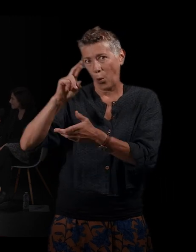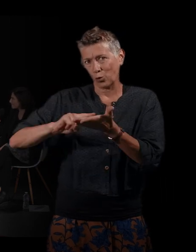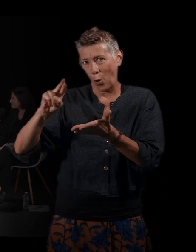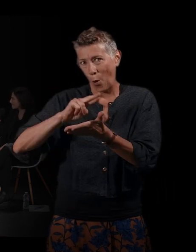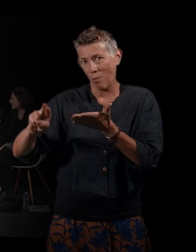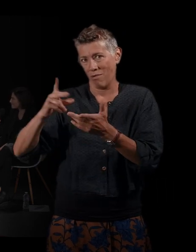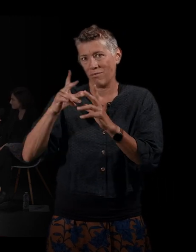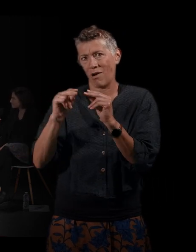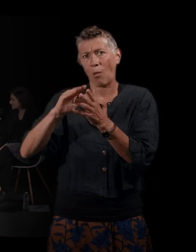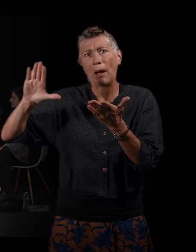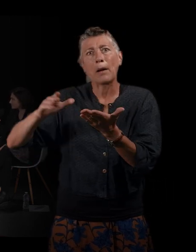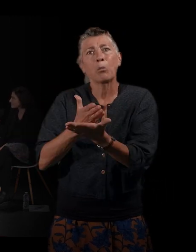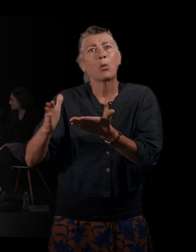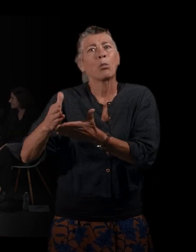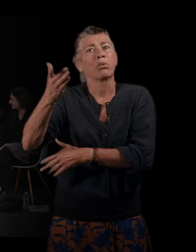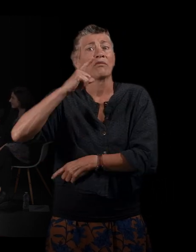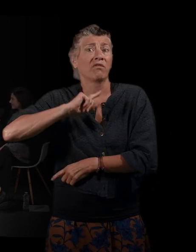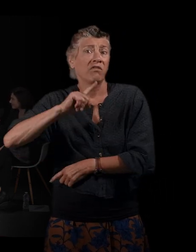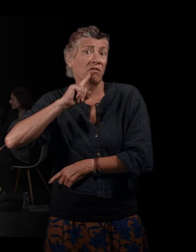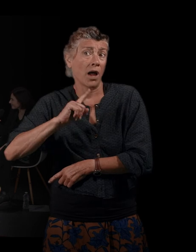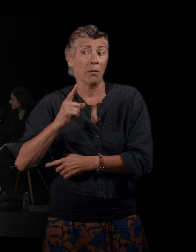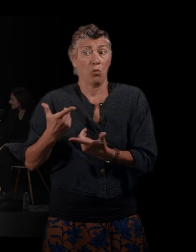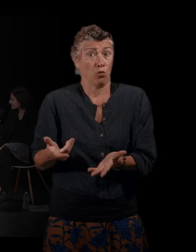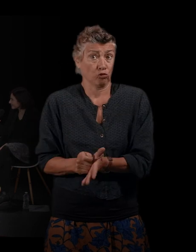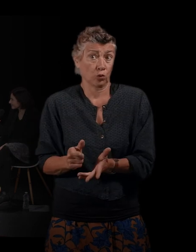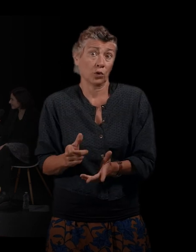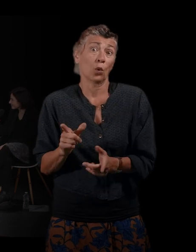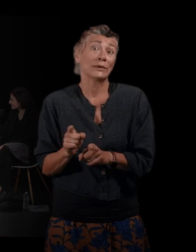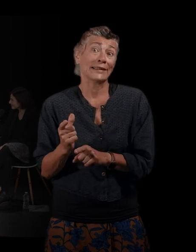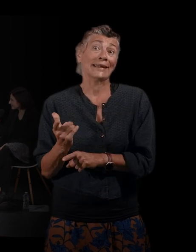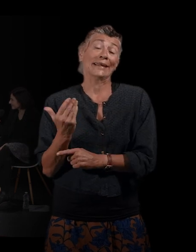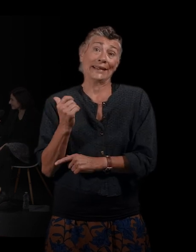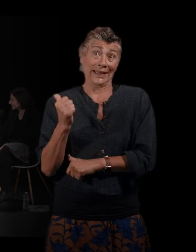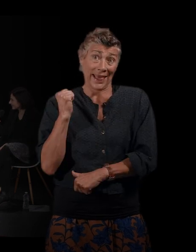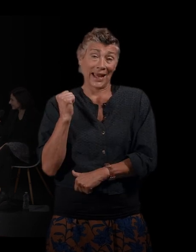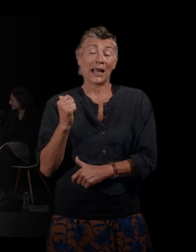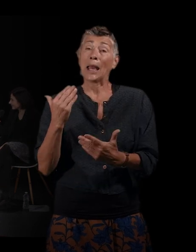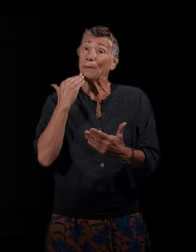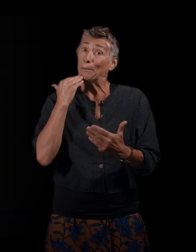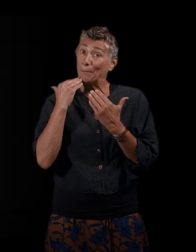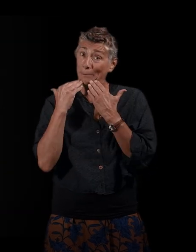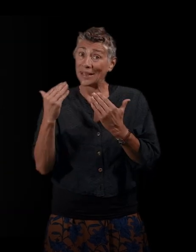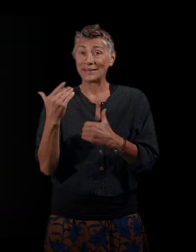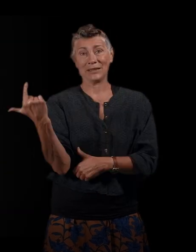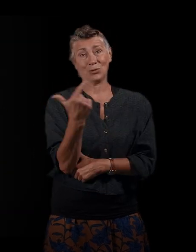ces épopées féminines d'aujourd'hui ou d'hier, d'ailleurs. Merci vraiment à toutes les deux. Je pense que vous avez pu